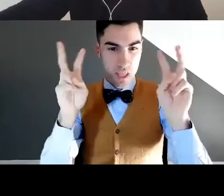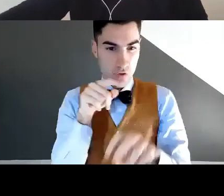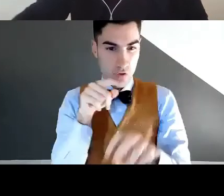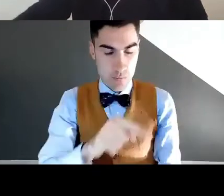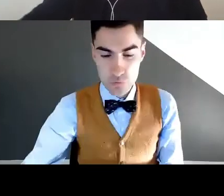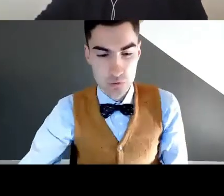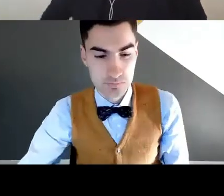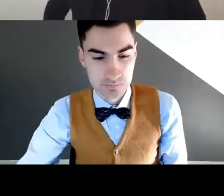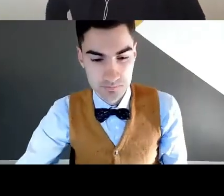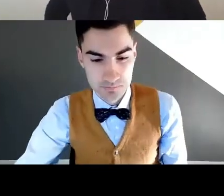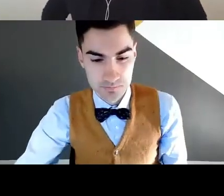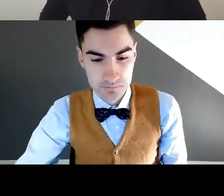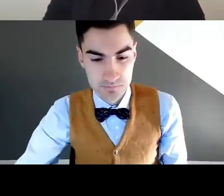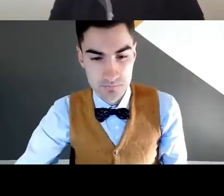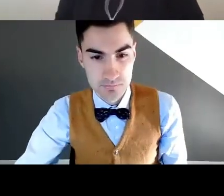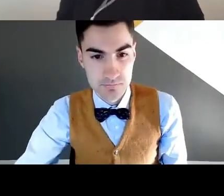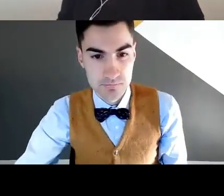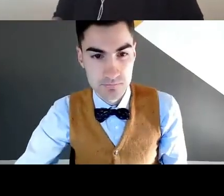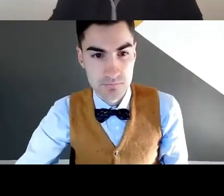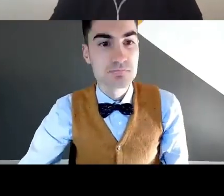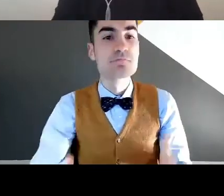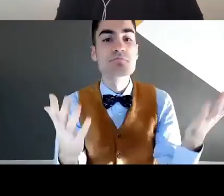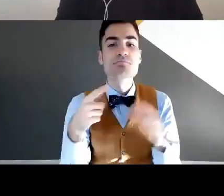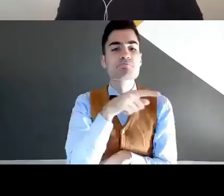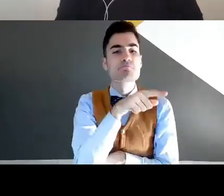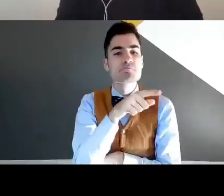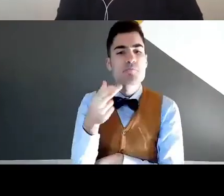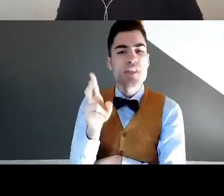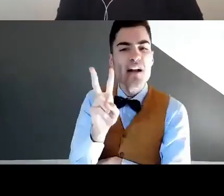Ottimo. Guardiamo insieme cos'è il visual vernacular.